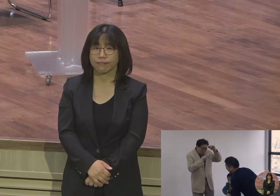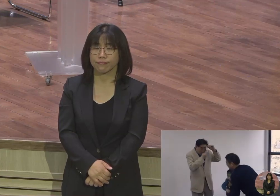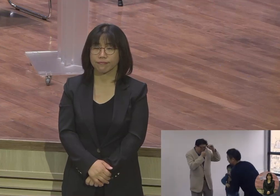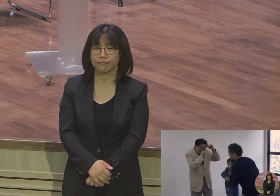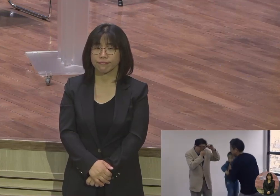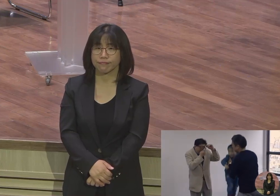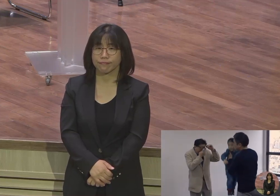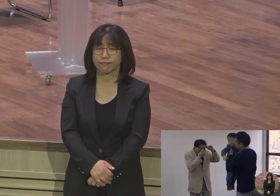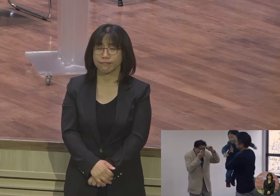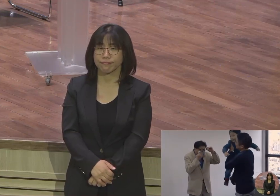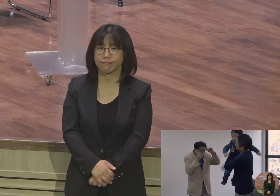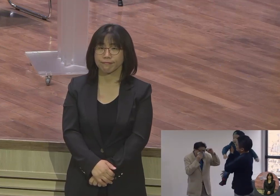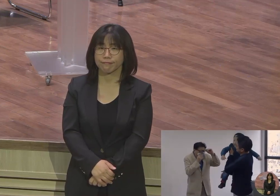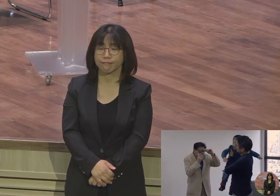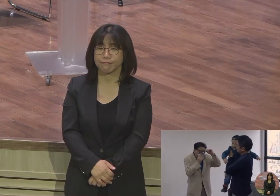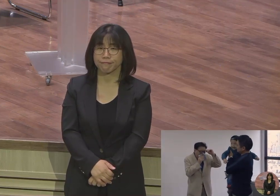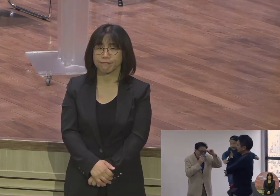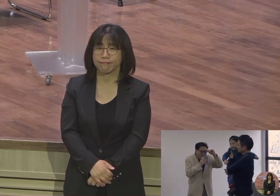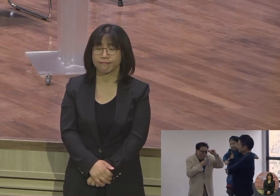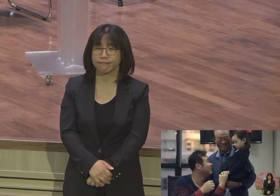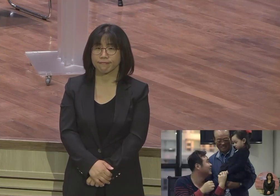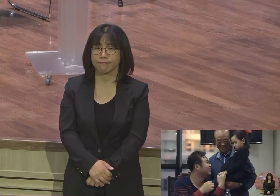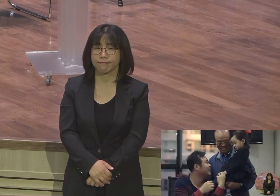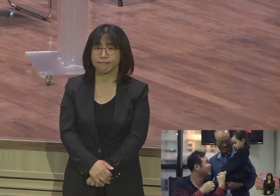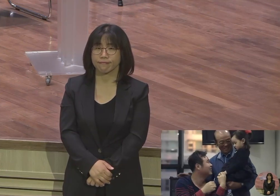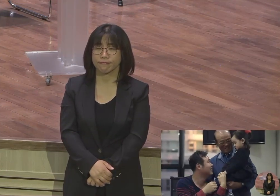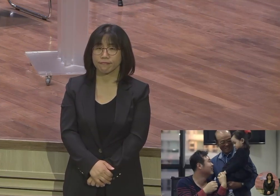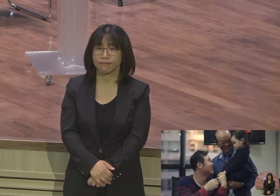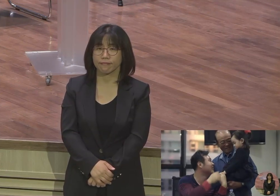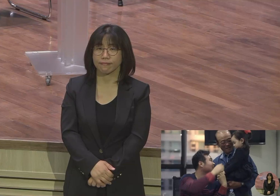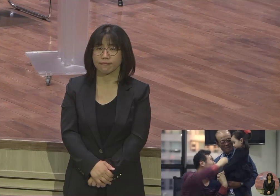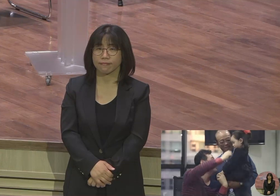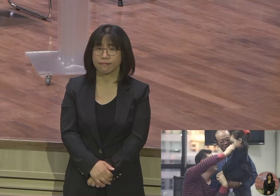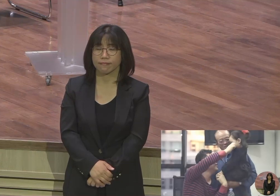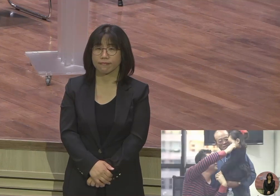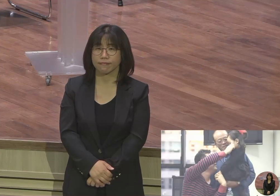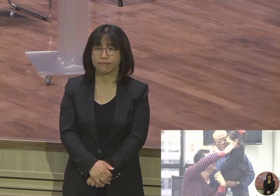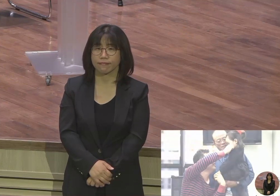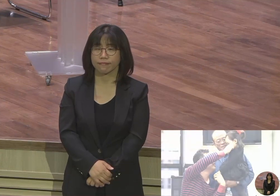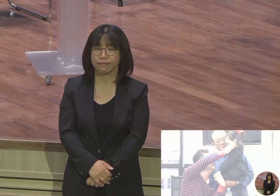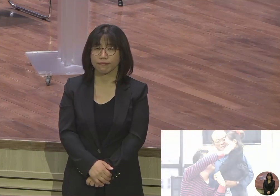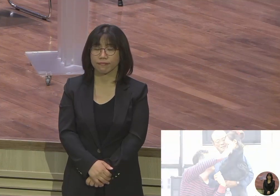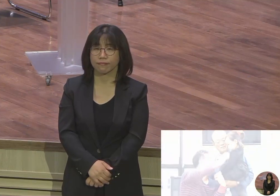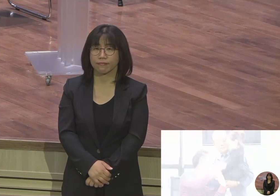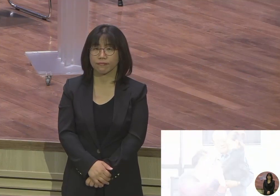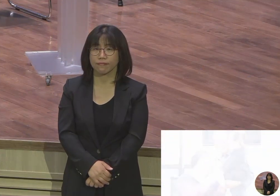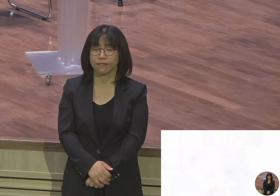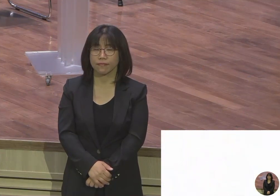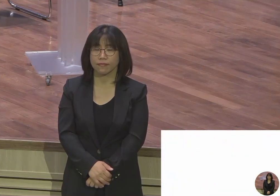너무 마음이